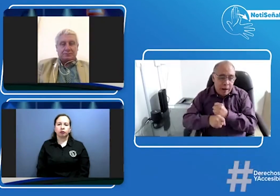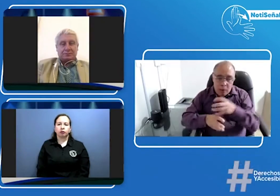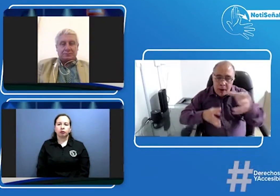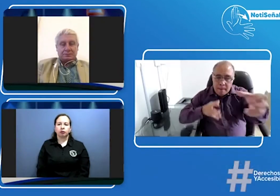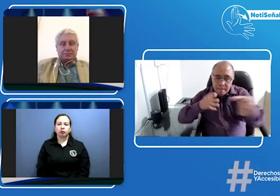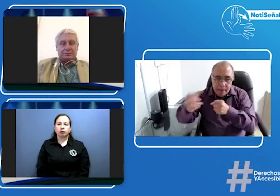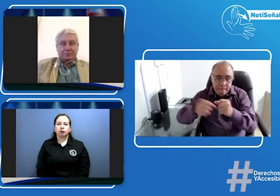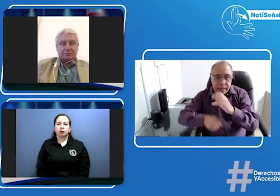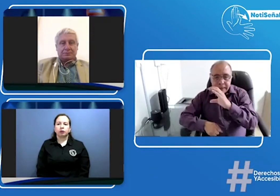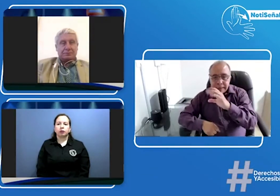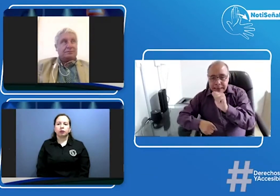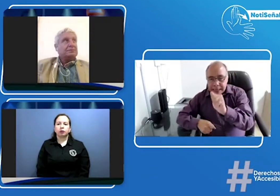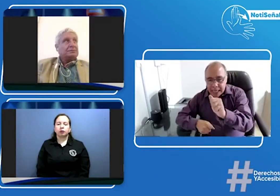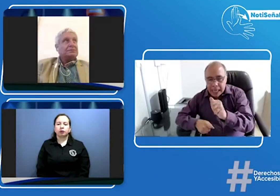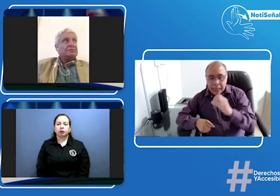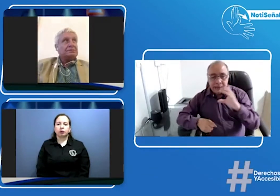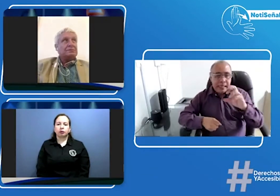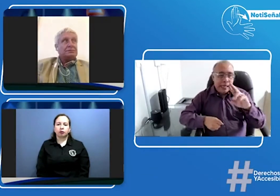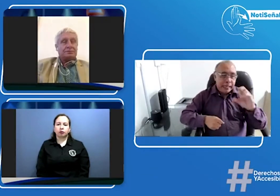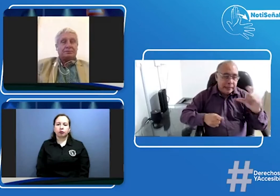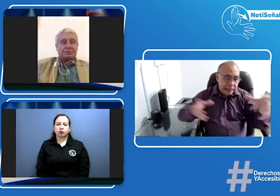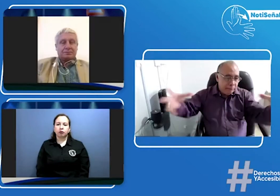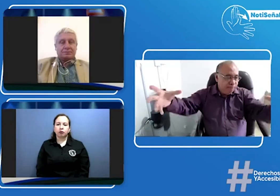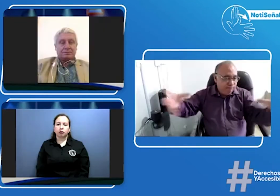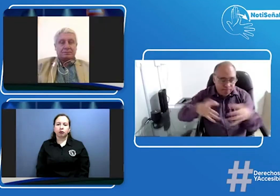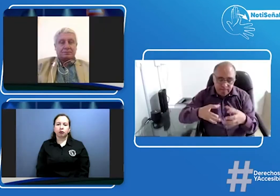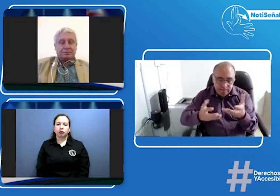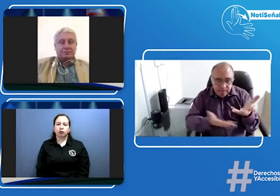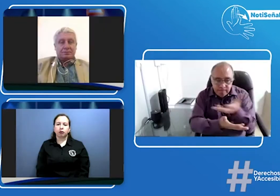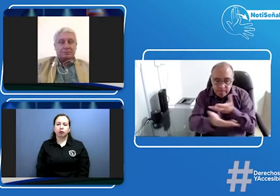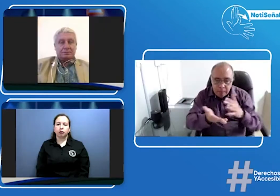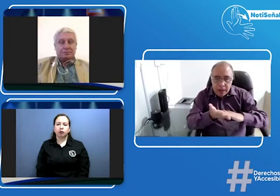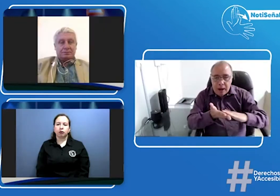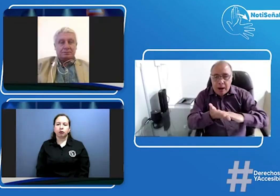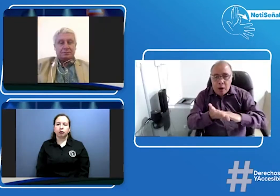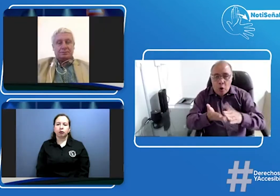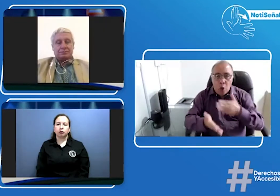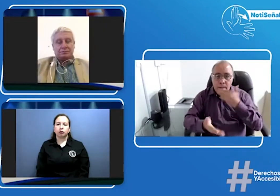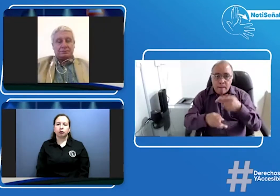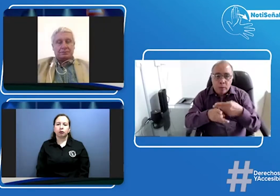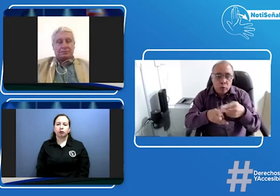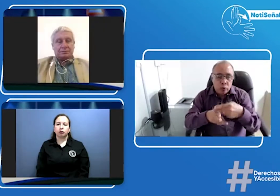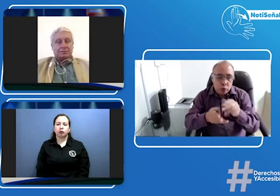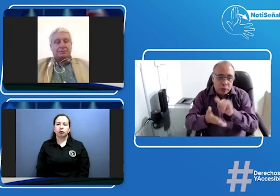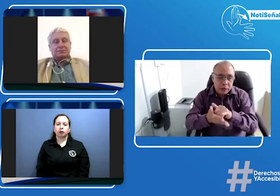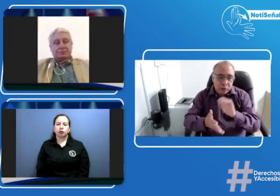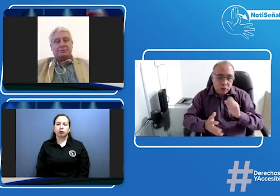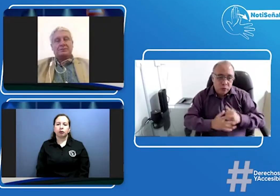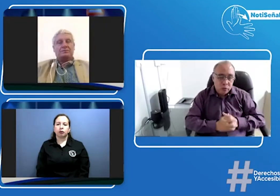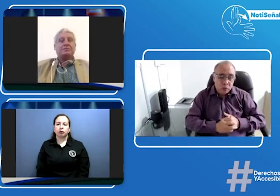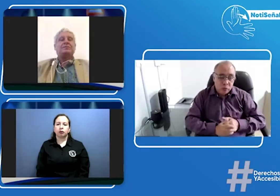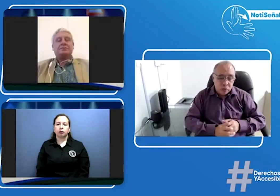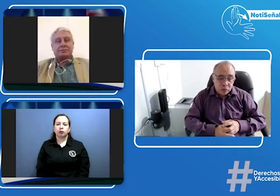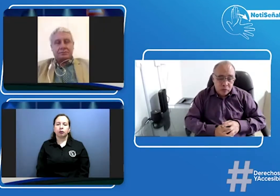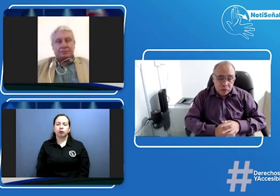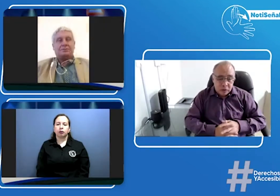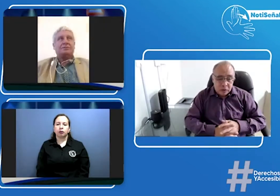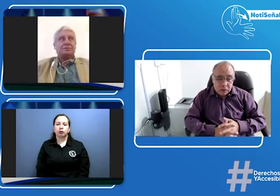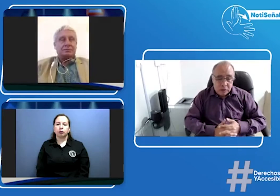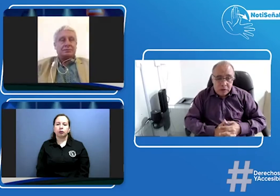Transporte junto con los demás actores las personas representantes del CRC nosotros los CEAS para